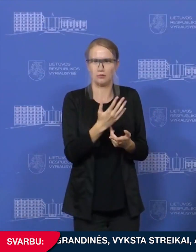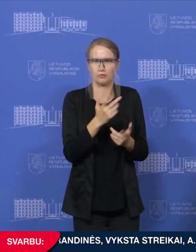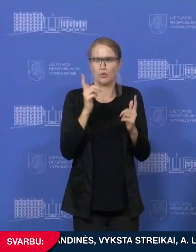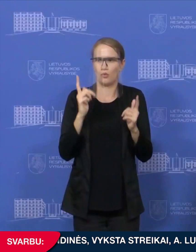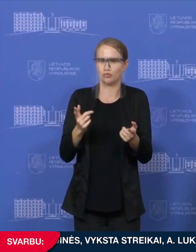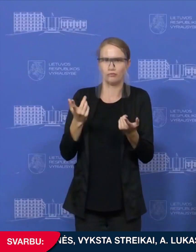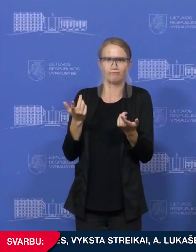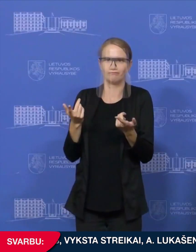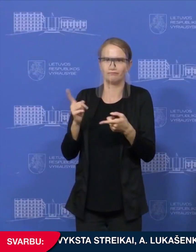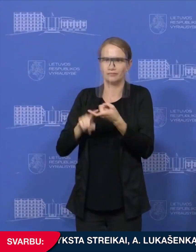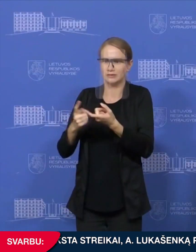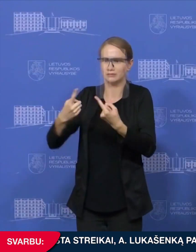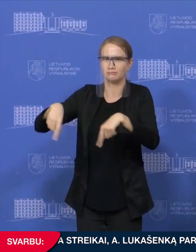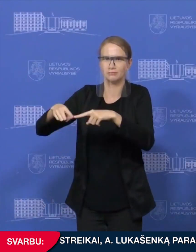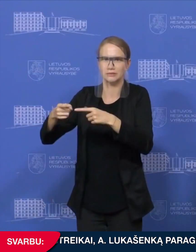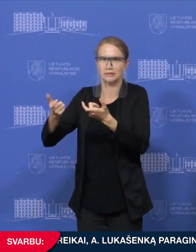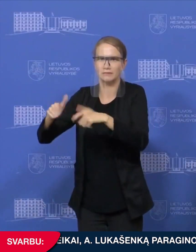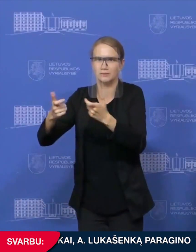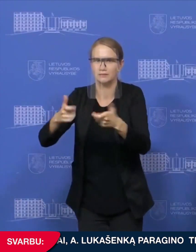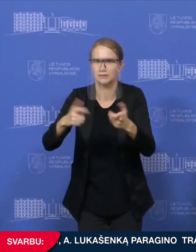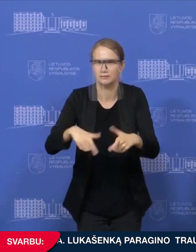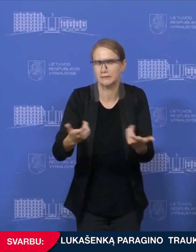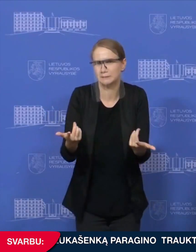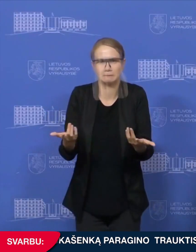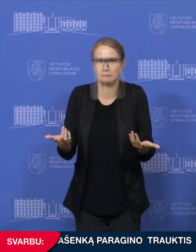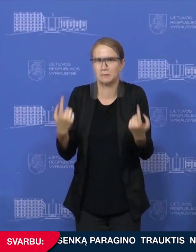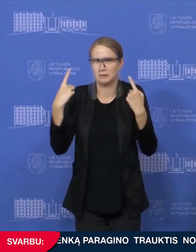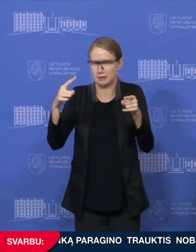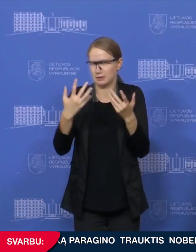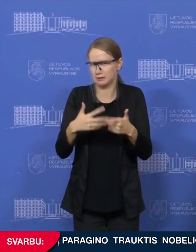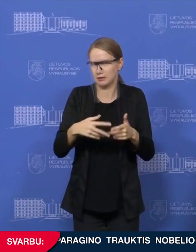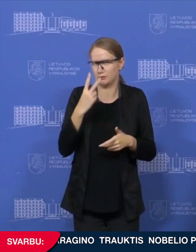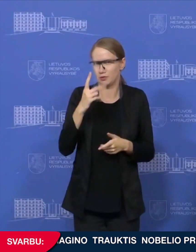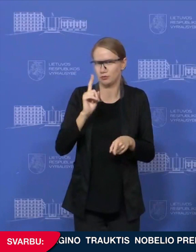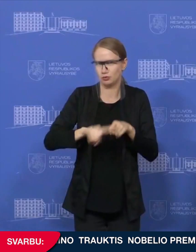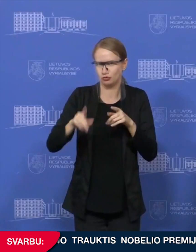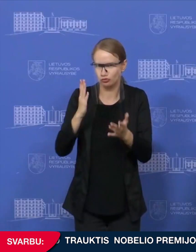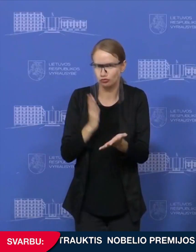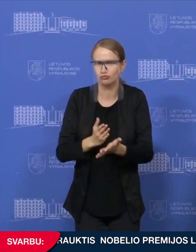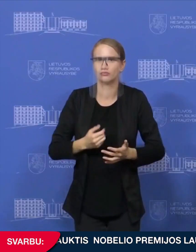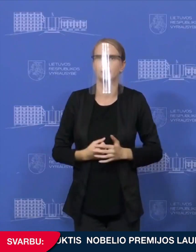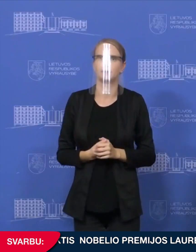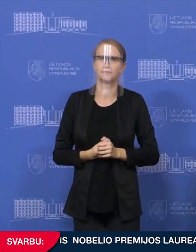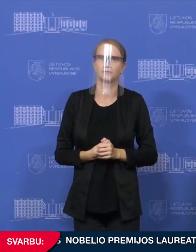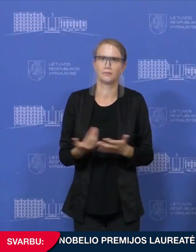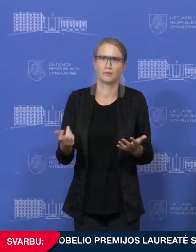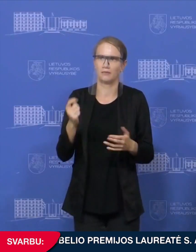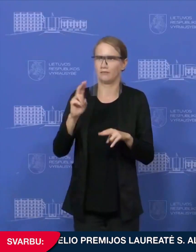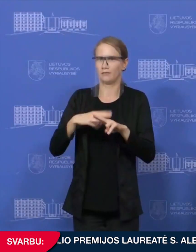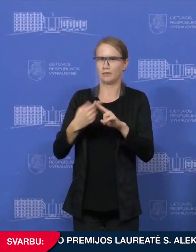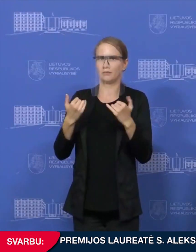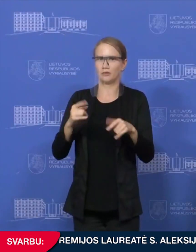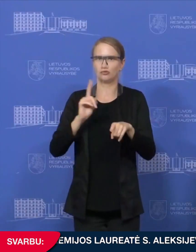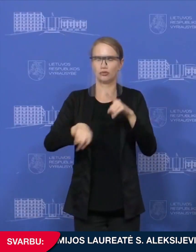Jeigu mes taikytame skaičius tos pačius savi valdybės seritorijos, tai būtų absoliučiais skaičiais labai nedėli atvejai, kad